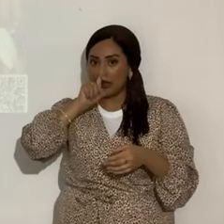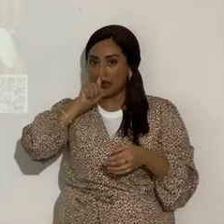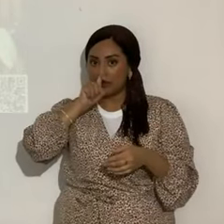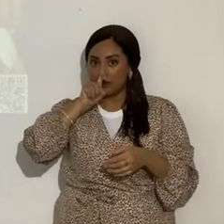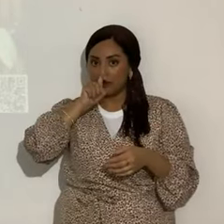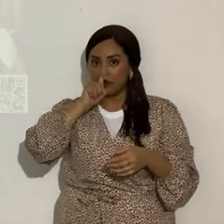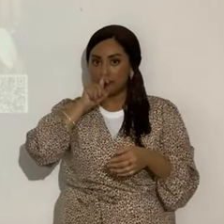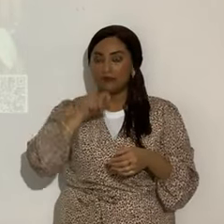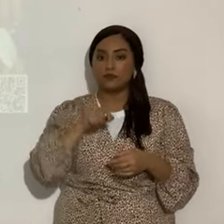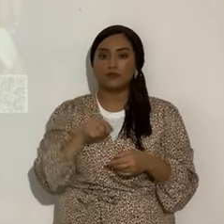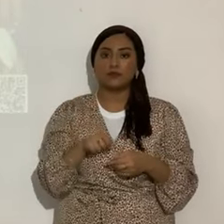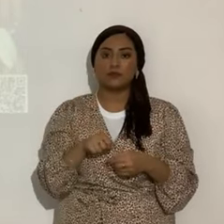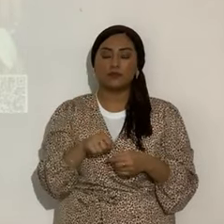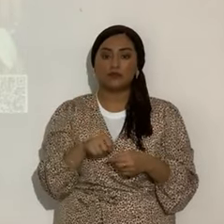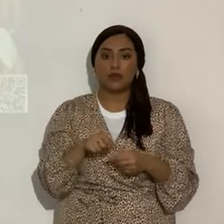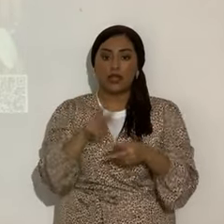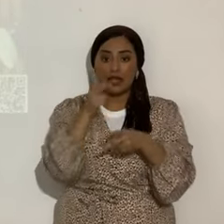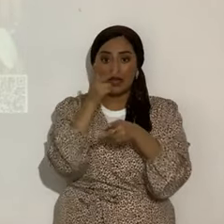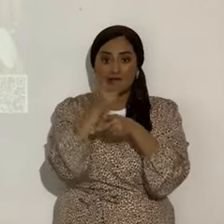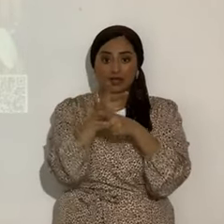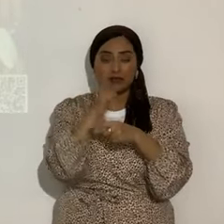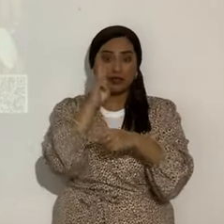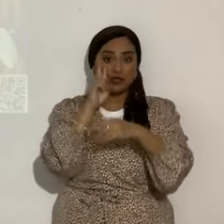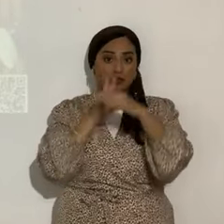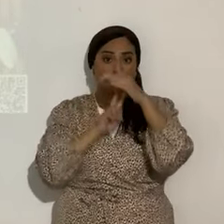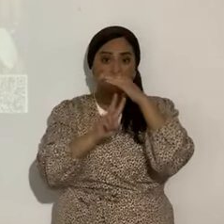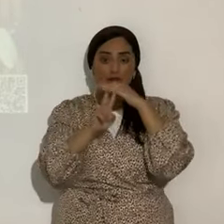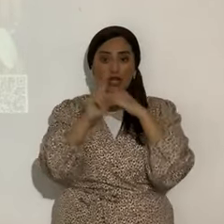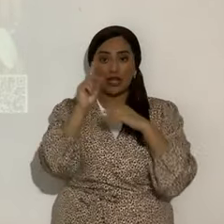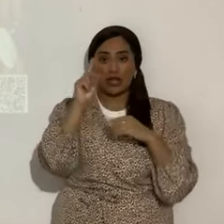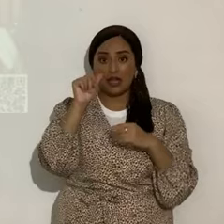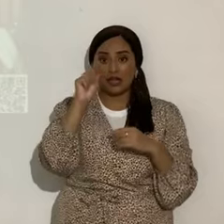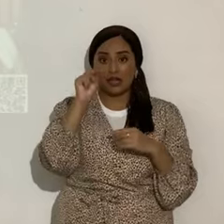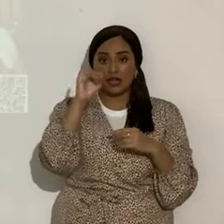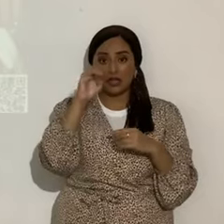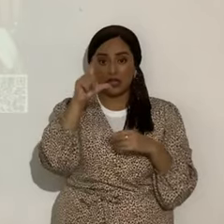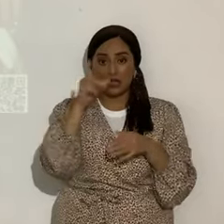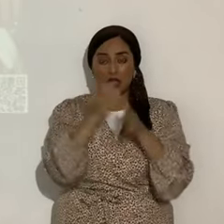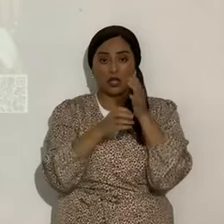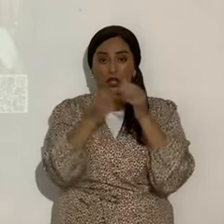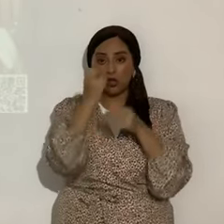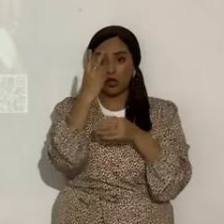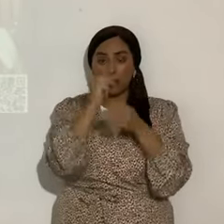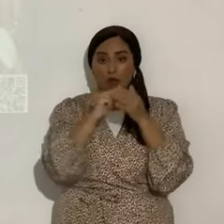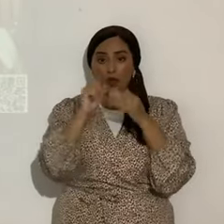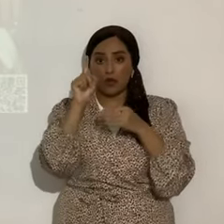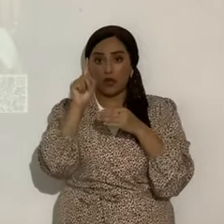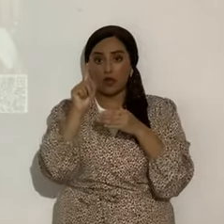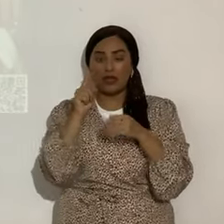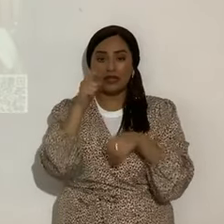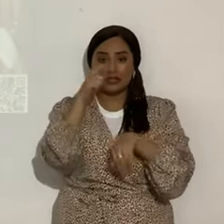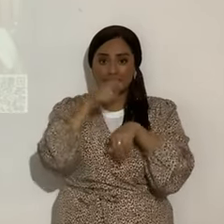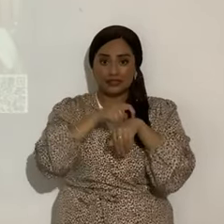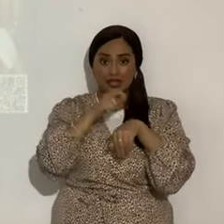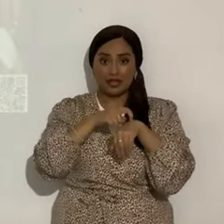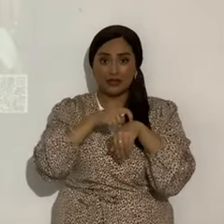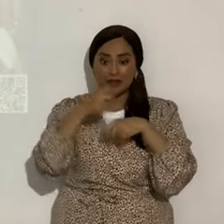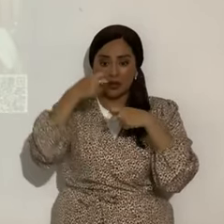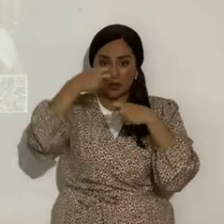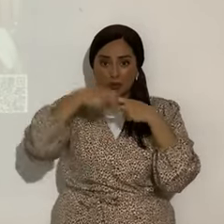cumple la profecía de Daniel 12, verso 1. Un tiempo de angustia como nunca antes, pero de ello va a ser